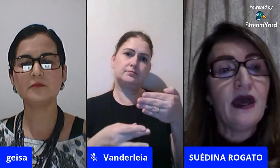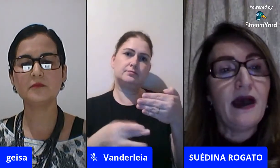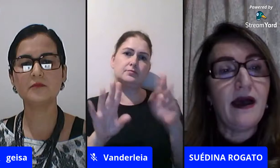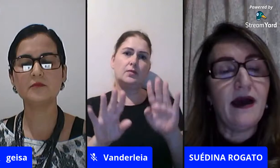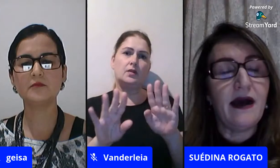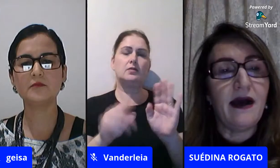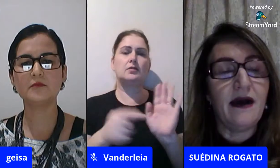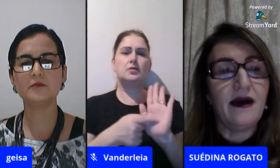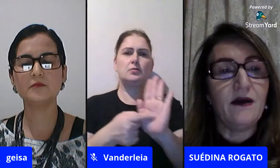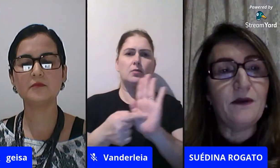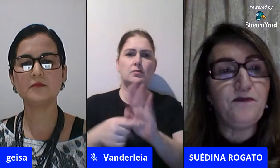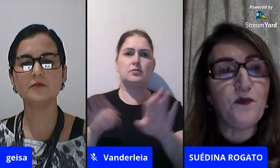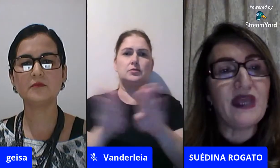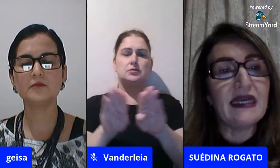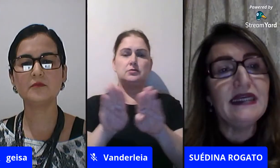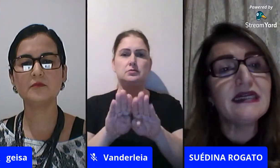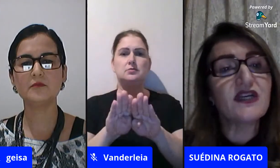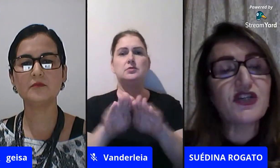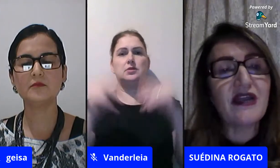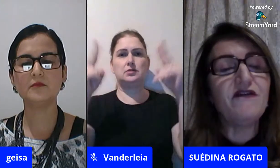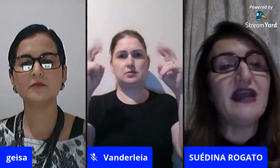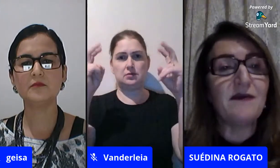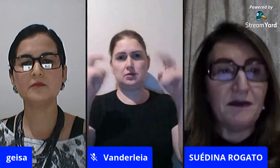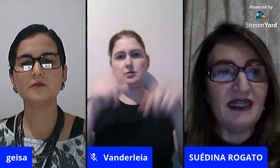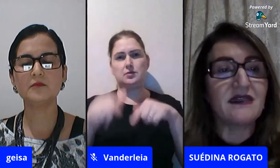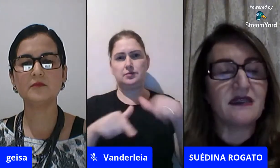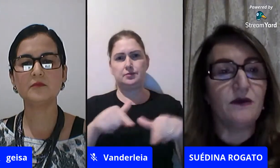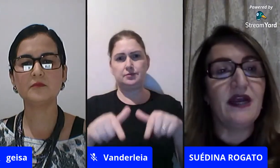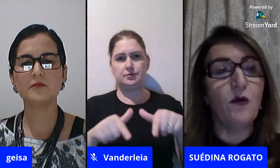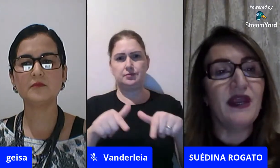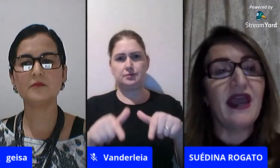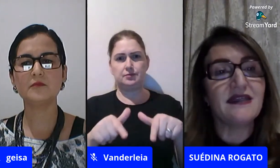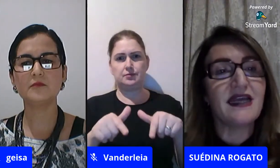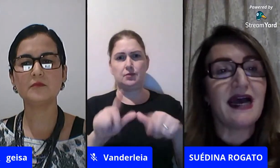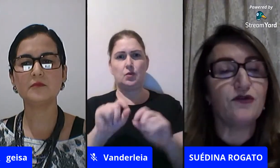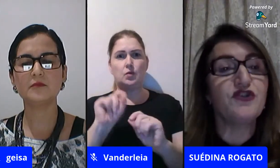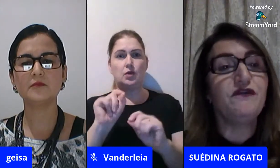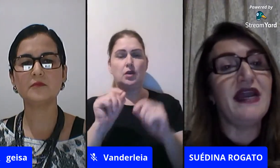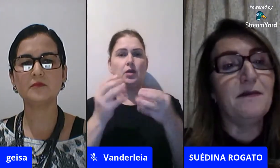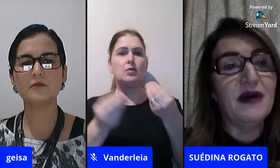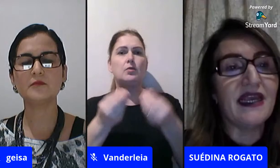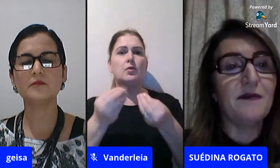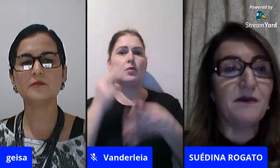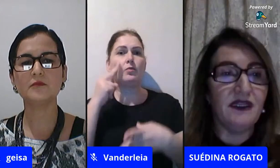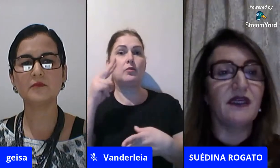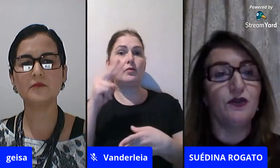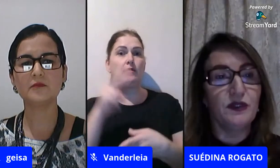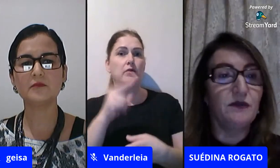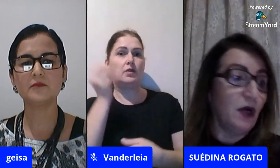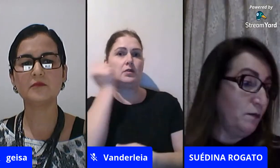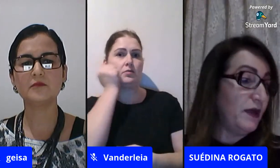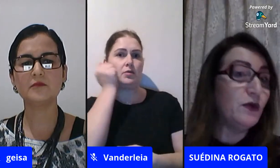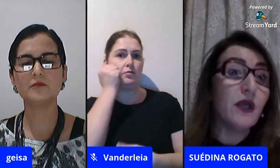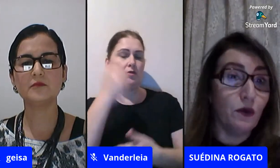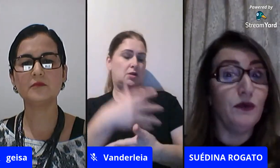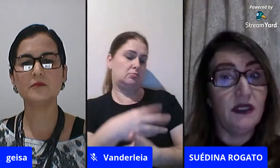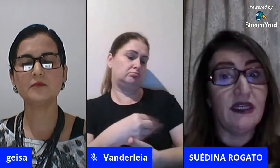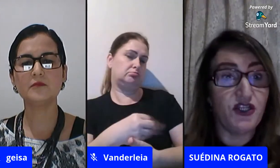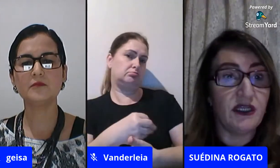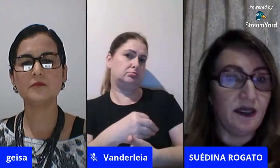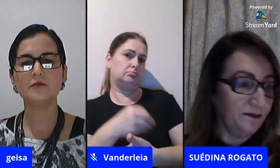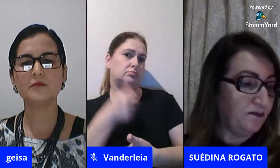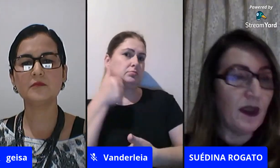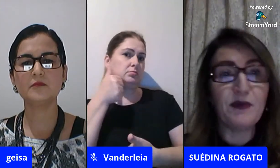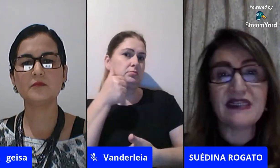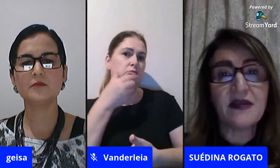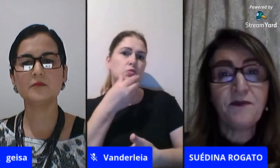também a o que a criança acho que ela vê na amamentação né como que é esse ato de ver a mãe amamentando o irmão pelo que eu